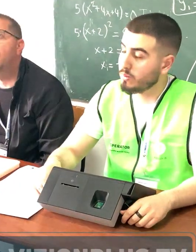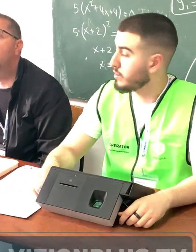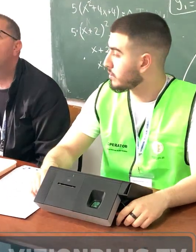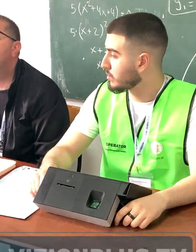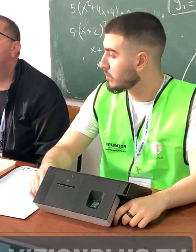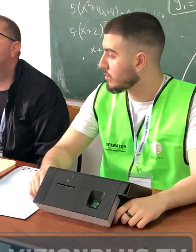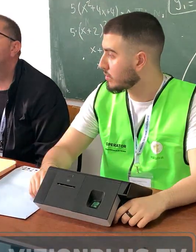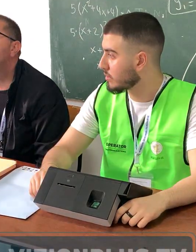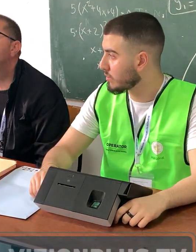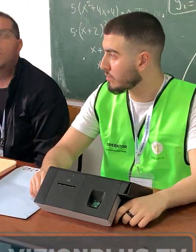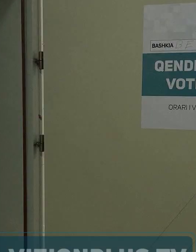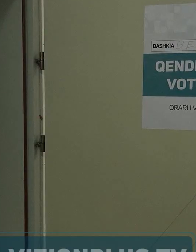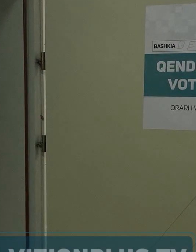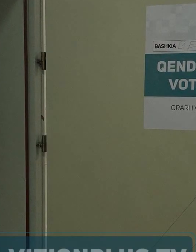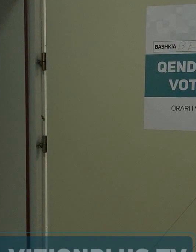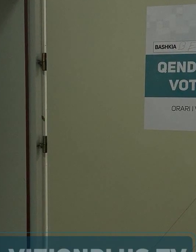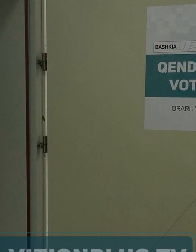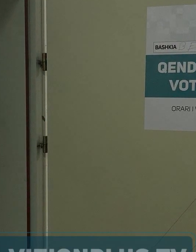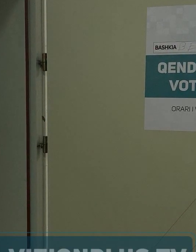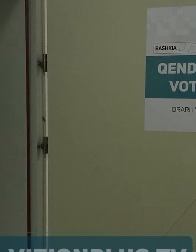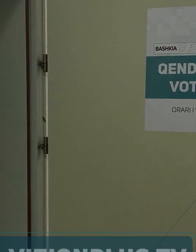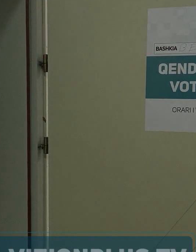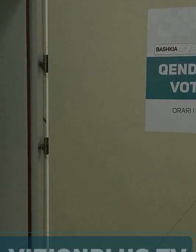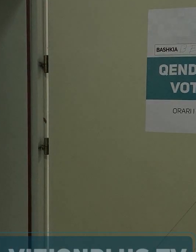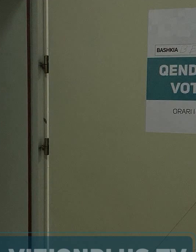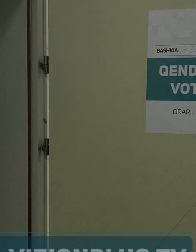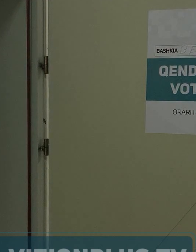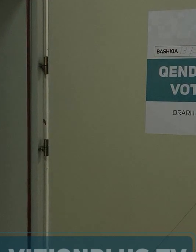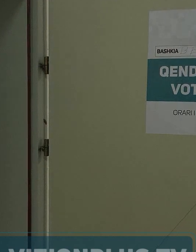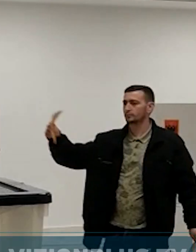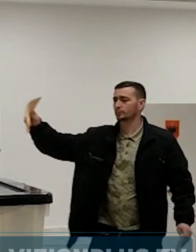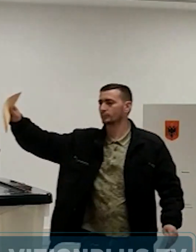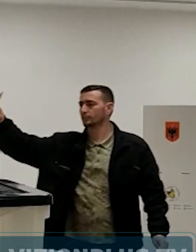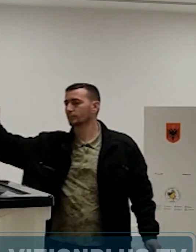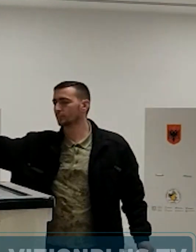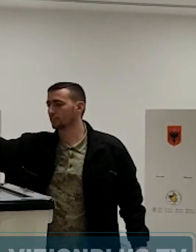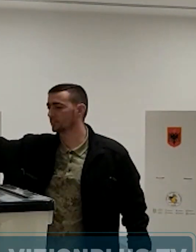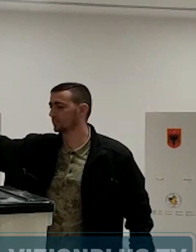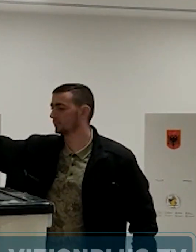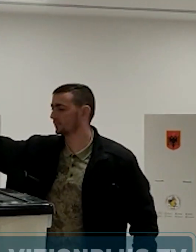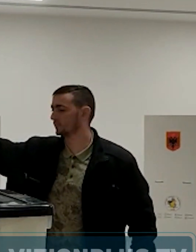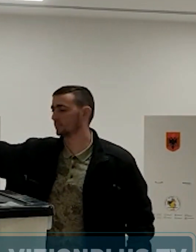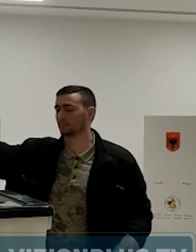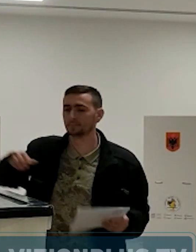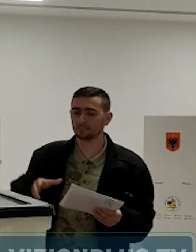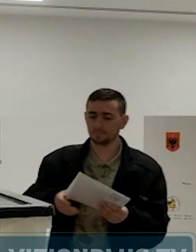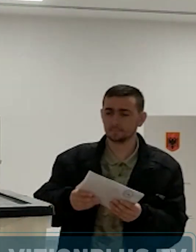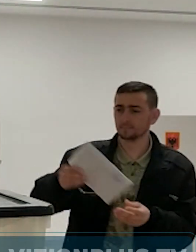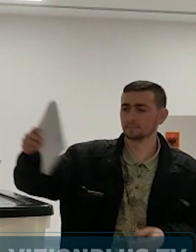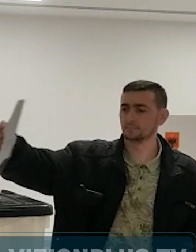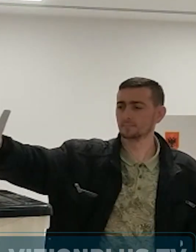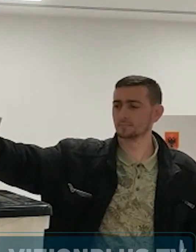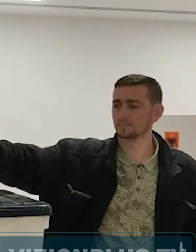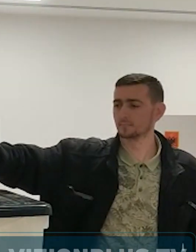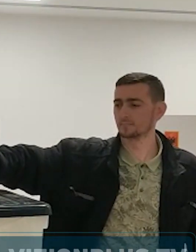Komisioni Qëndrori Zgjedeve ka urdhëruar që në qendra të votimit, ku ka patur probleme me pajisjet, procesi të vjoj manualisht që do të